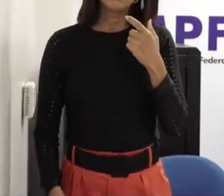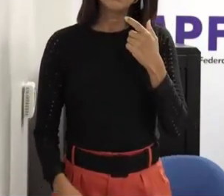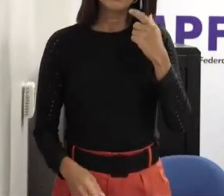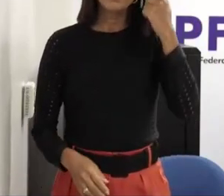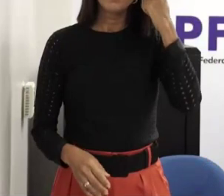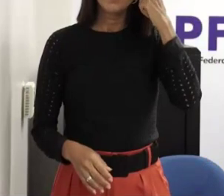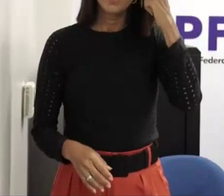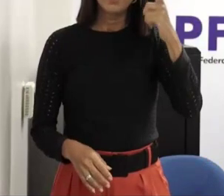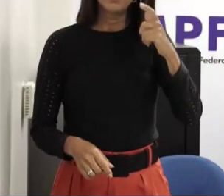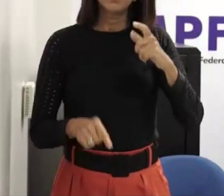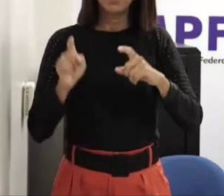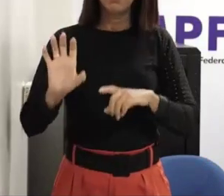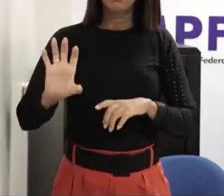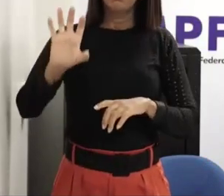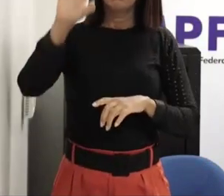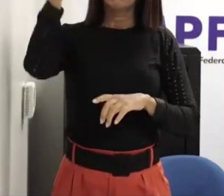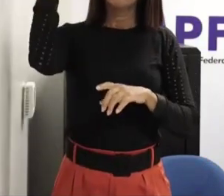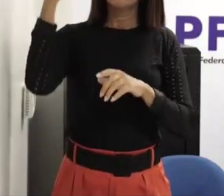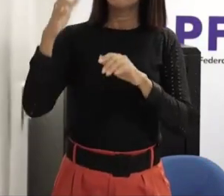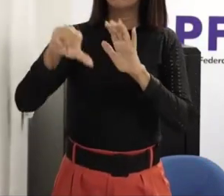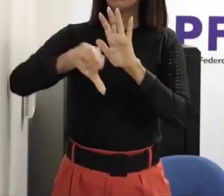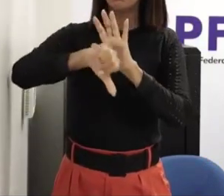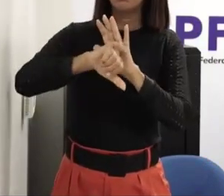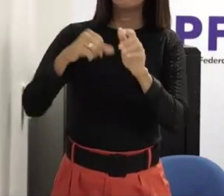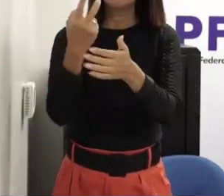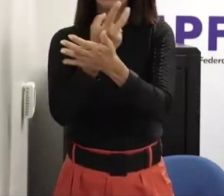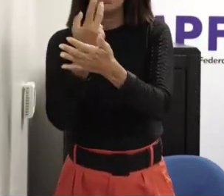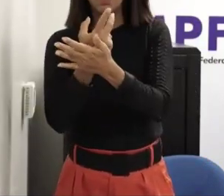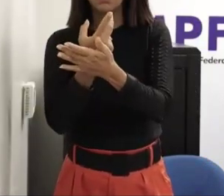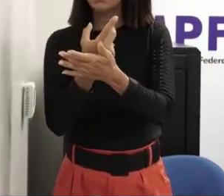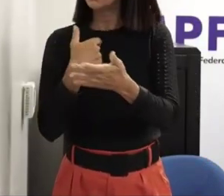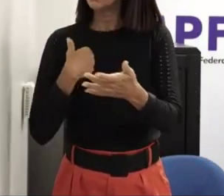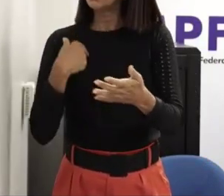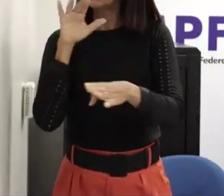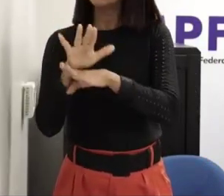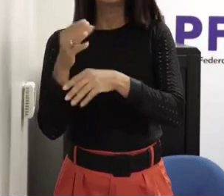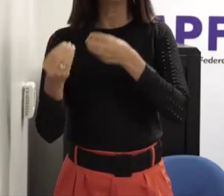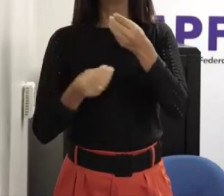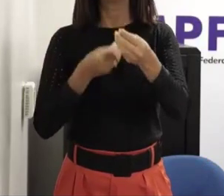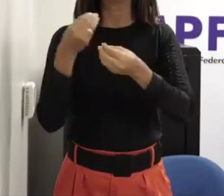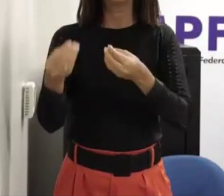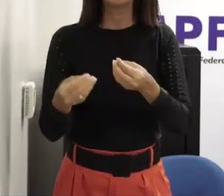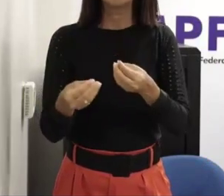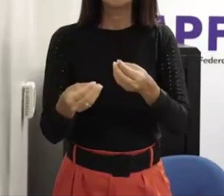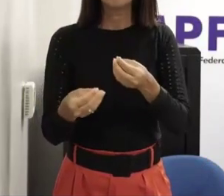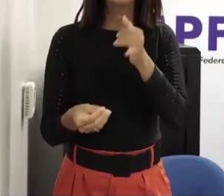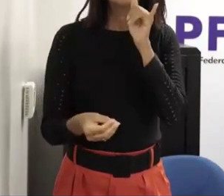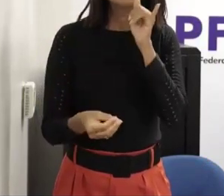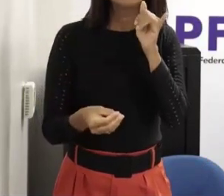protocolos de como fazer isso e isso é como receber uma denúncia eu atendo muitos professores